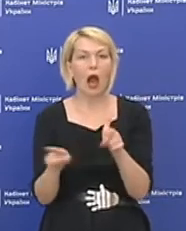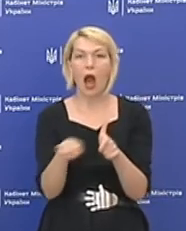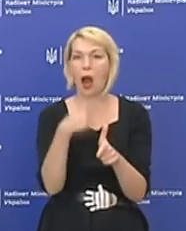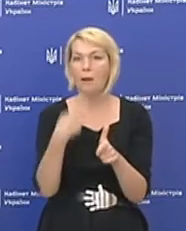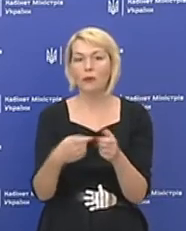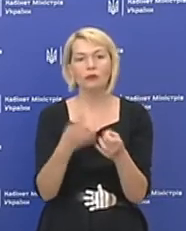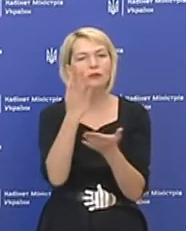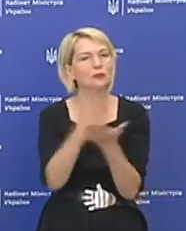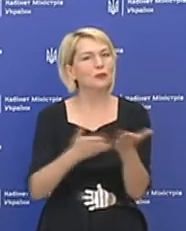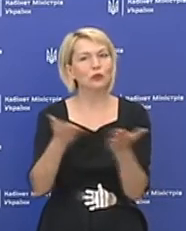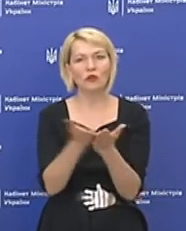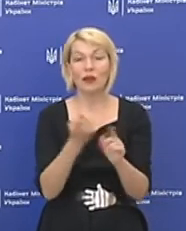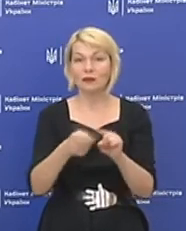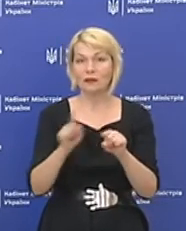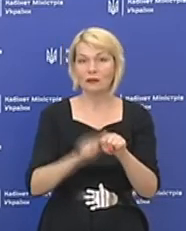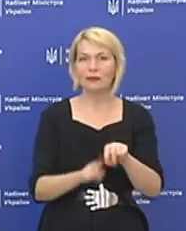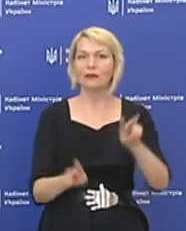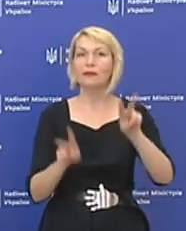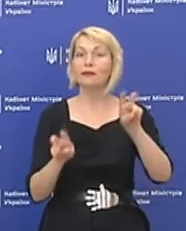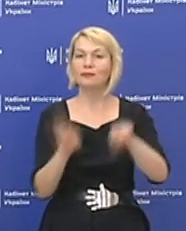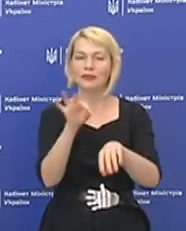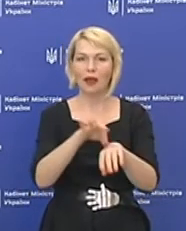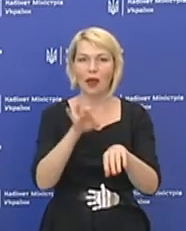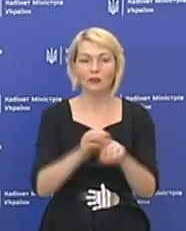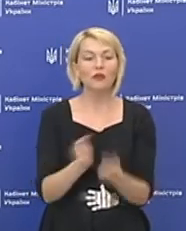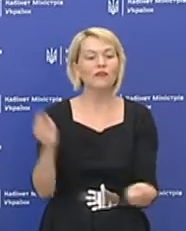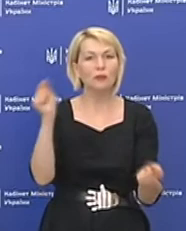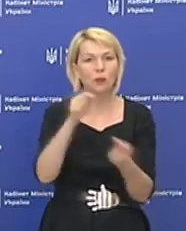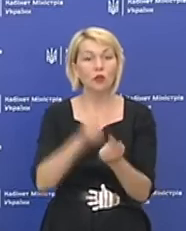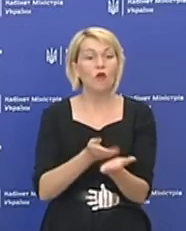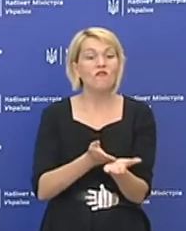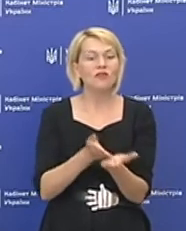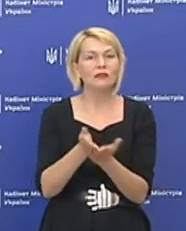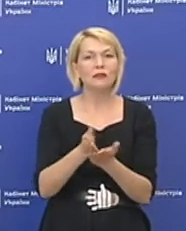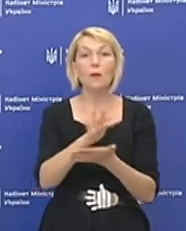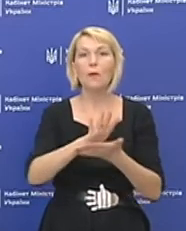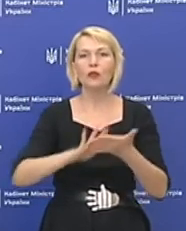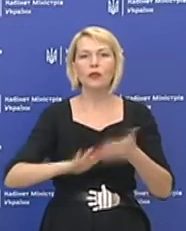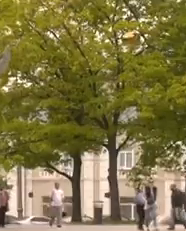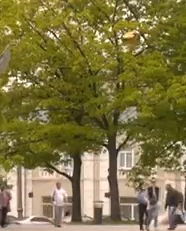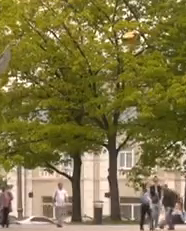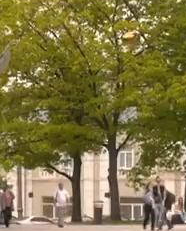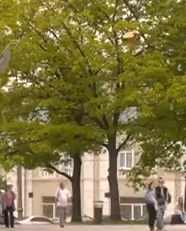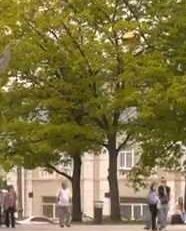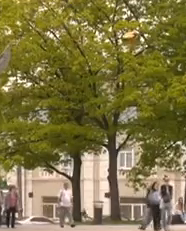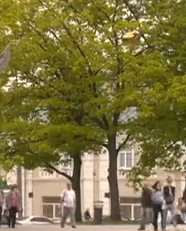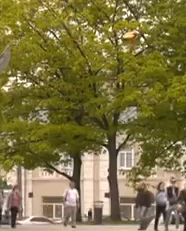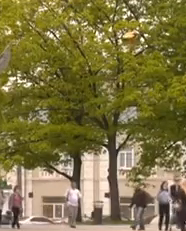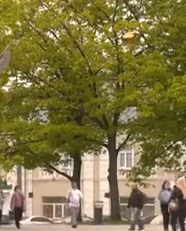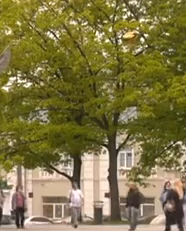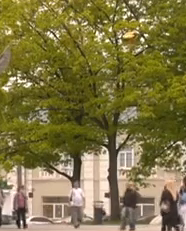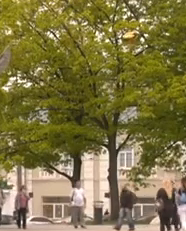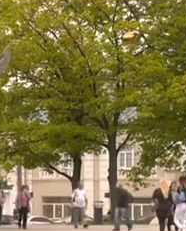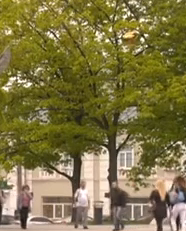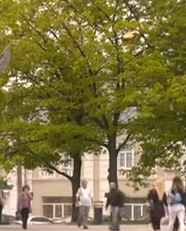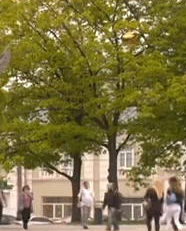спростувати цей діагноз і, відповідно, визначитися за подальшим лікуванням. У разі відмови лікарів